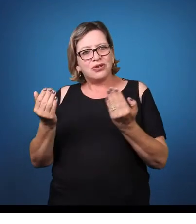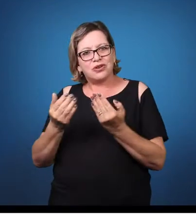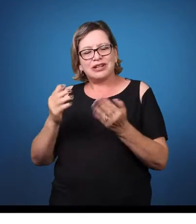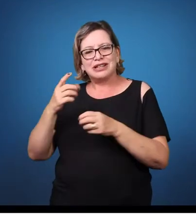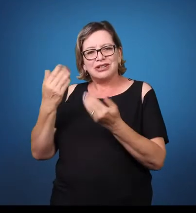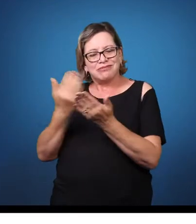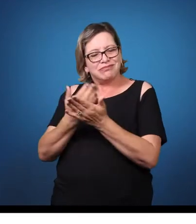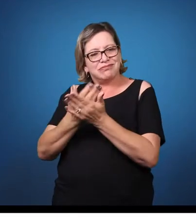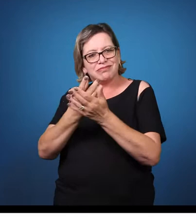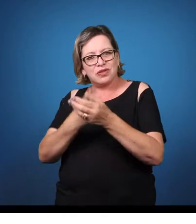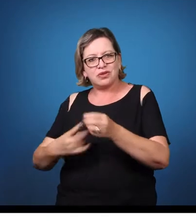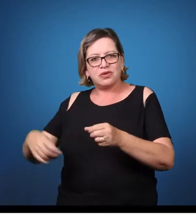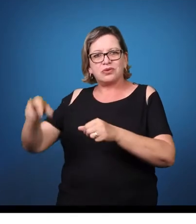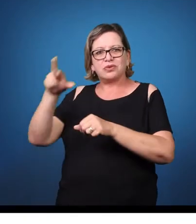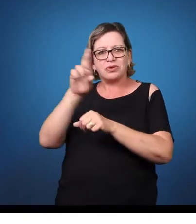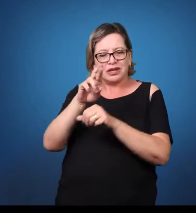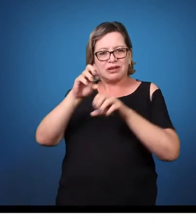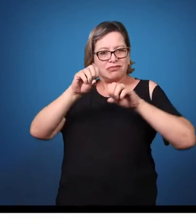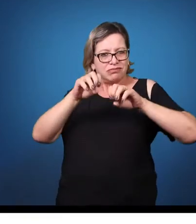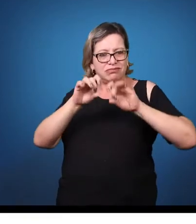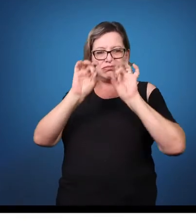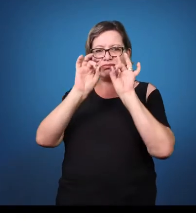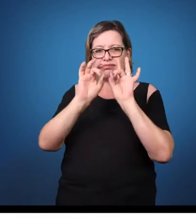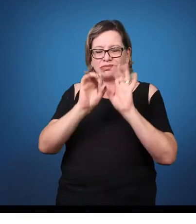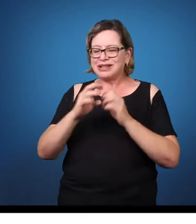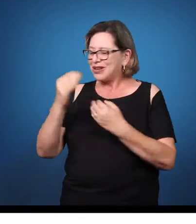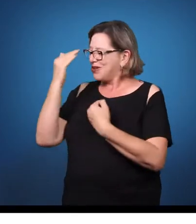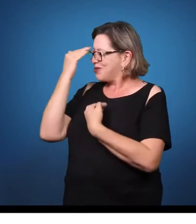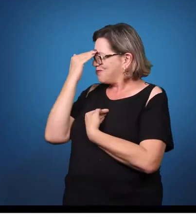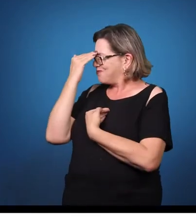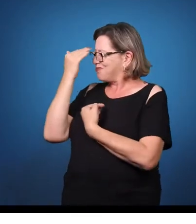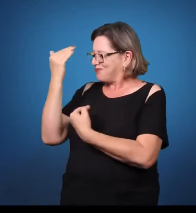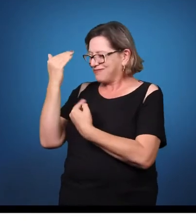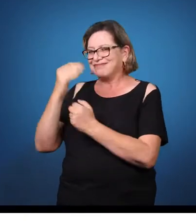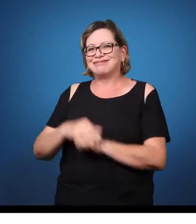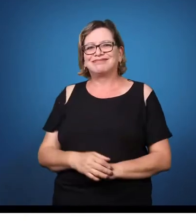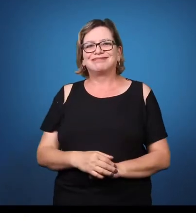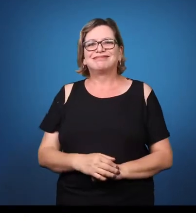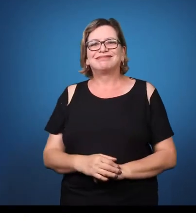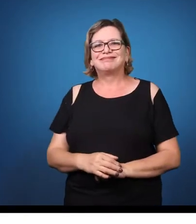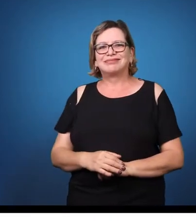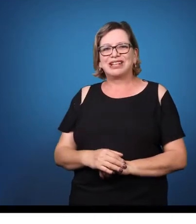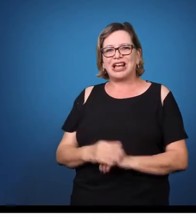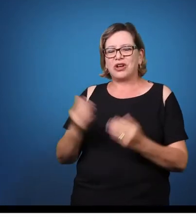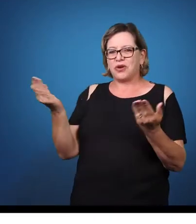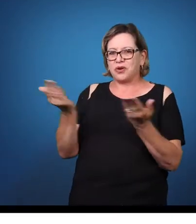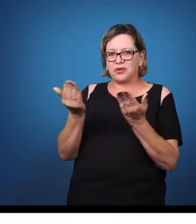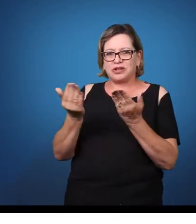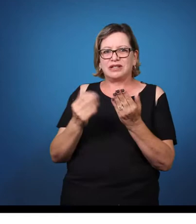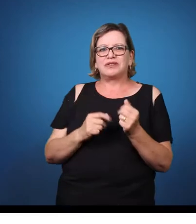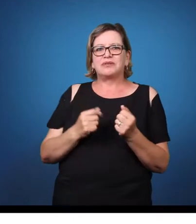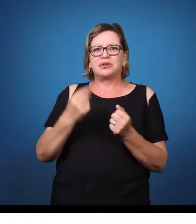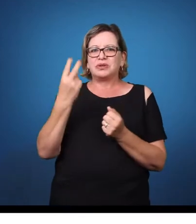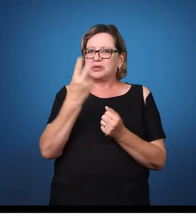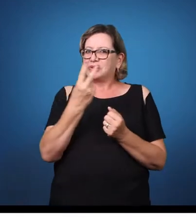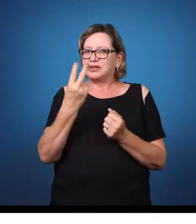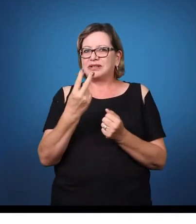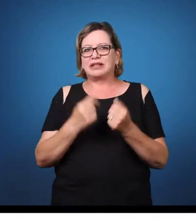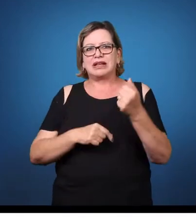educação especial. Perfeito, muito obrigado. Então vamos lá, vamos agrupar em dois níveis, né? Doença, deficiência